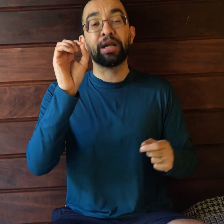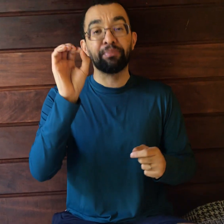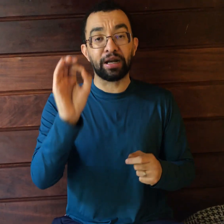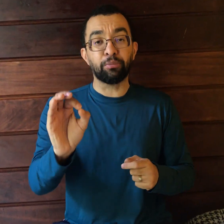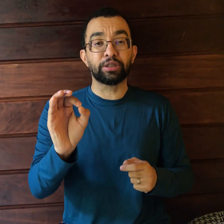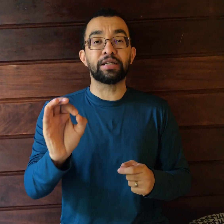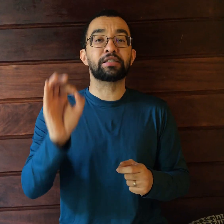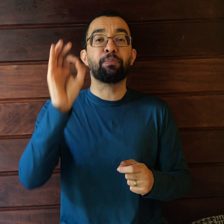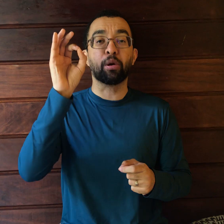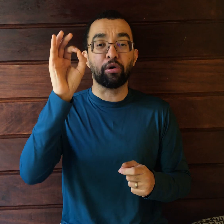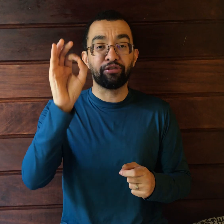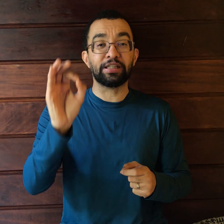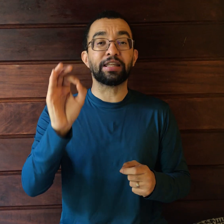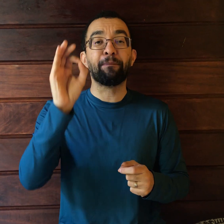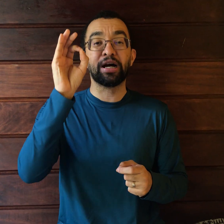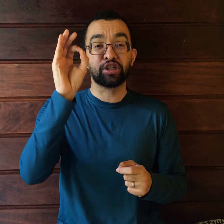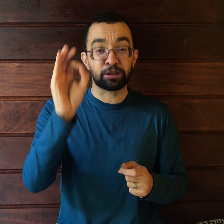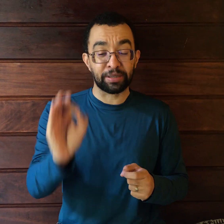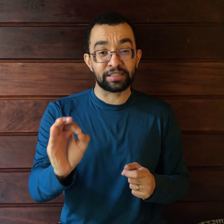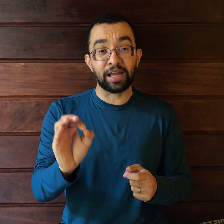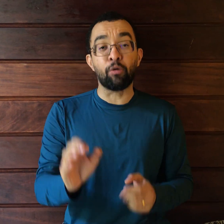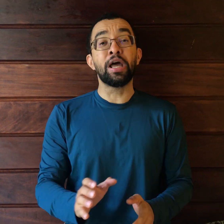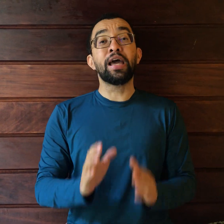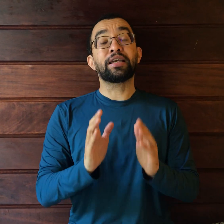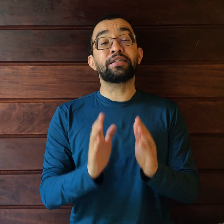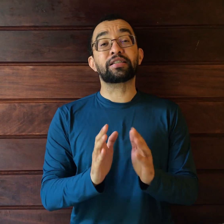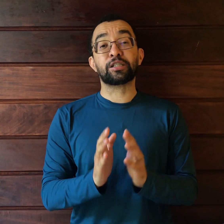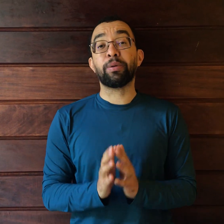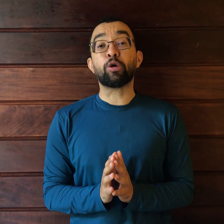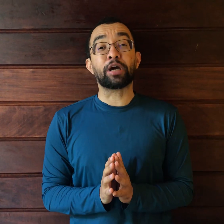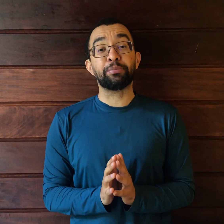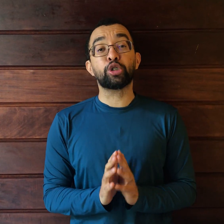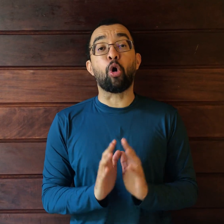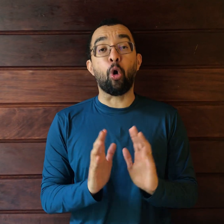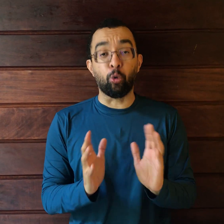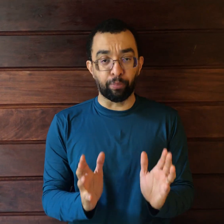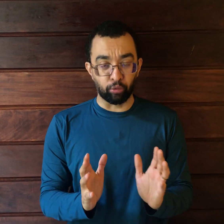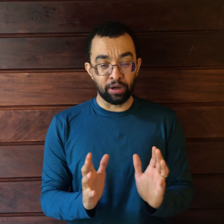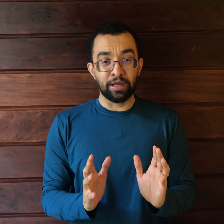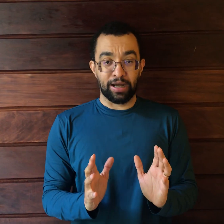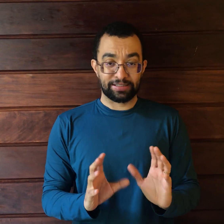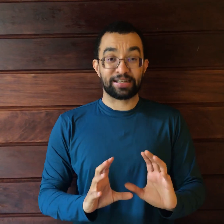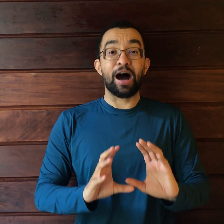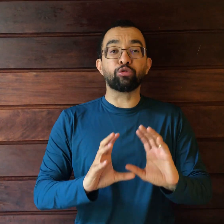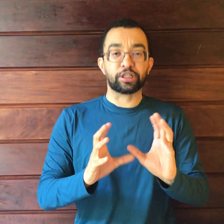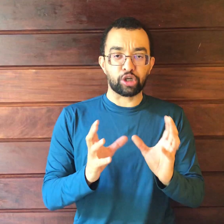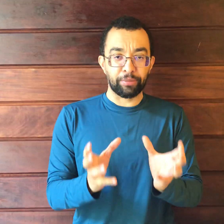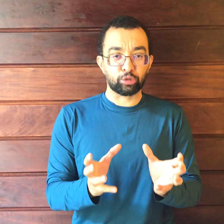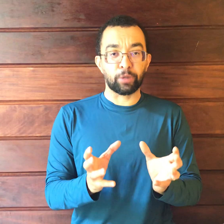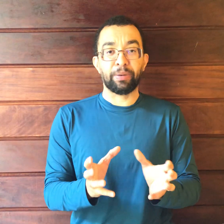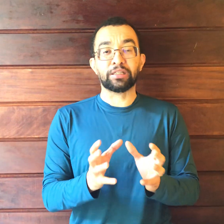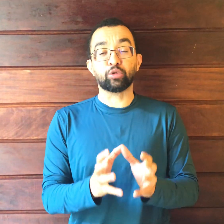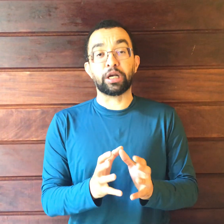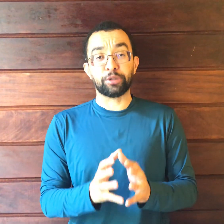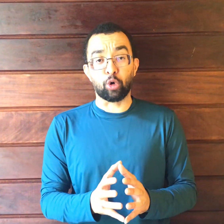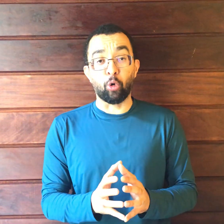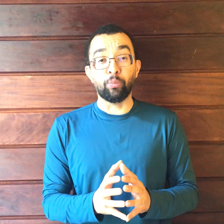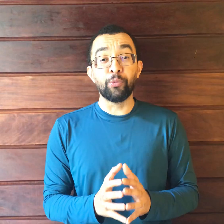primeira mudança promovida na parte especial, que diz respeito ao crime de roubo, as causas de aumento de pena no crime de roubo.